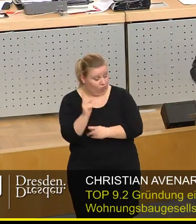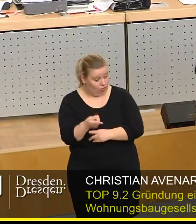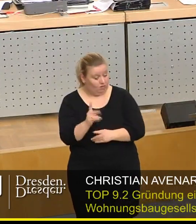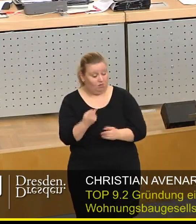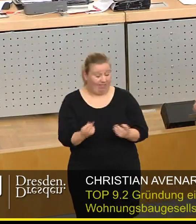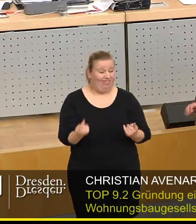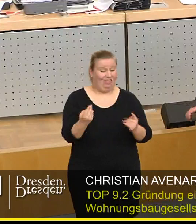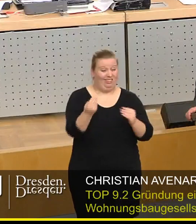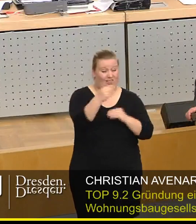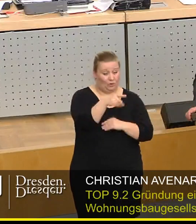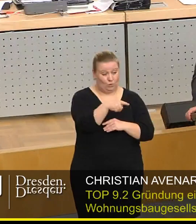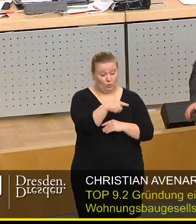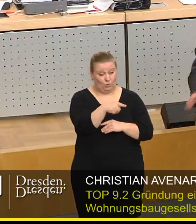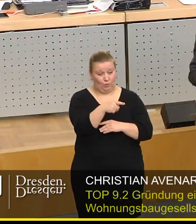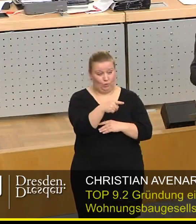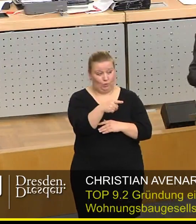auch noch